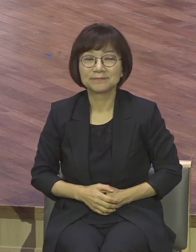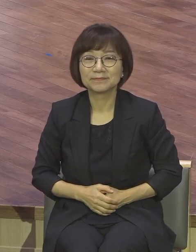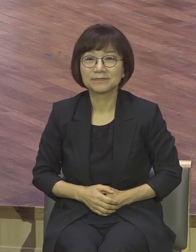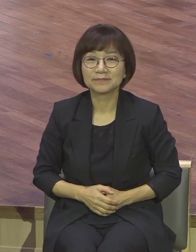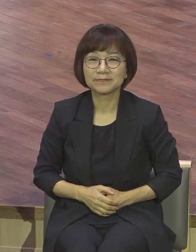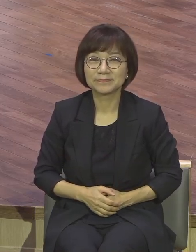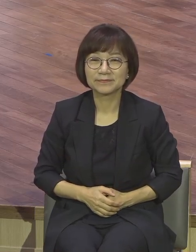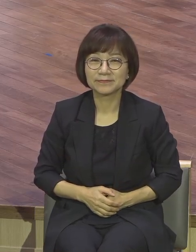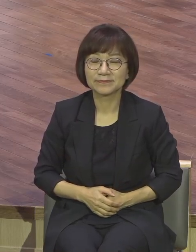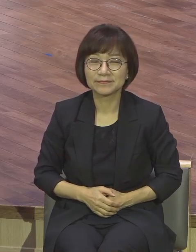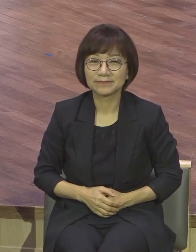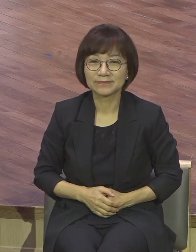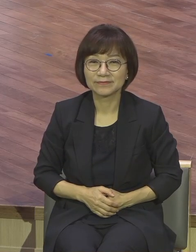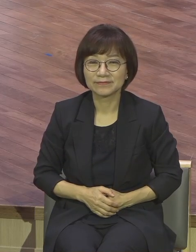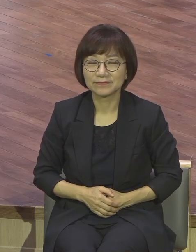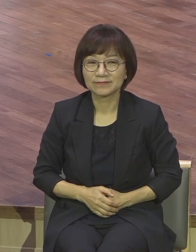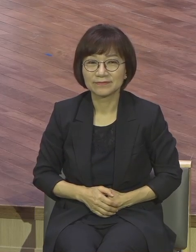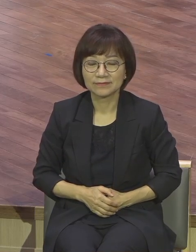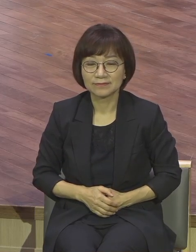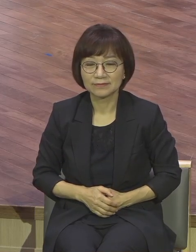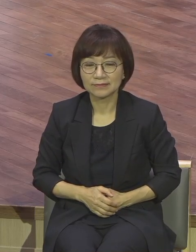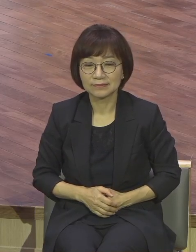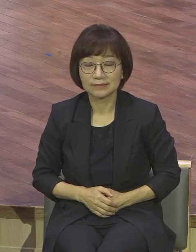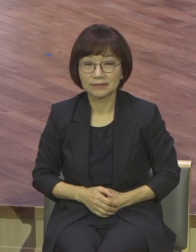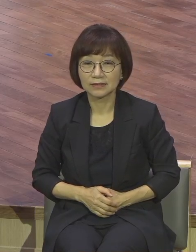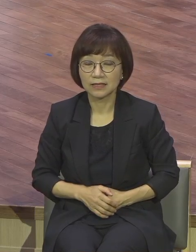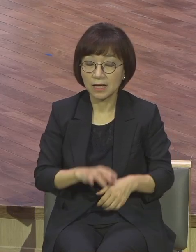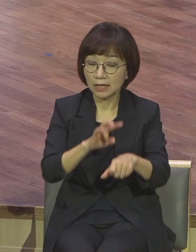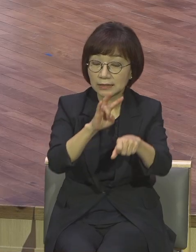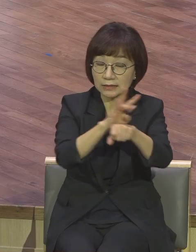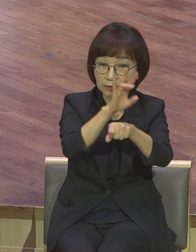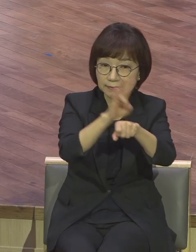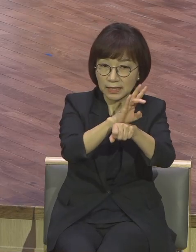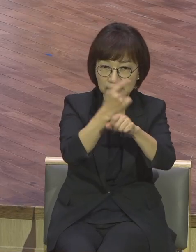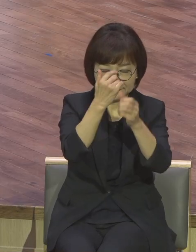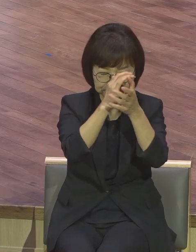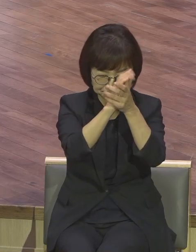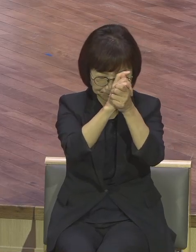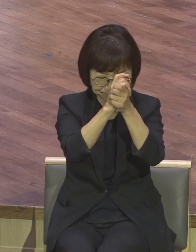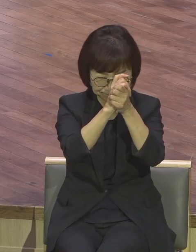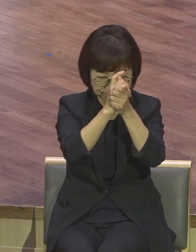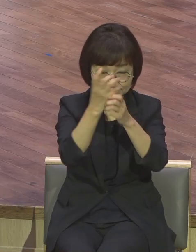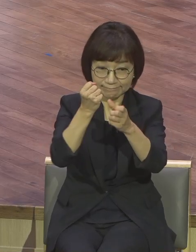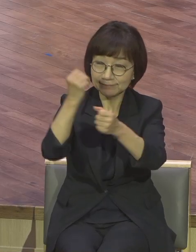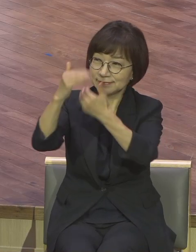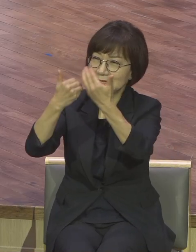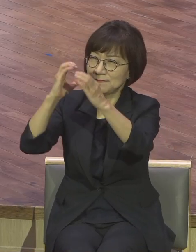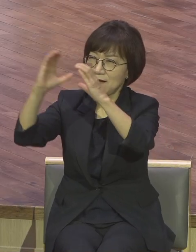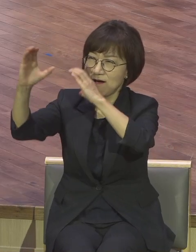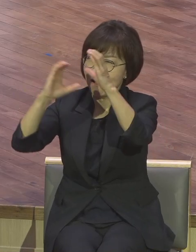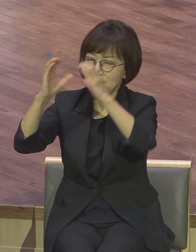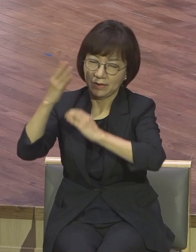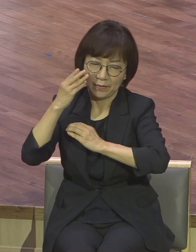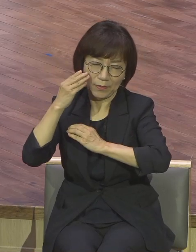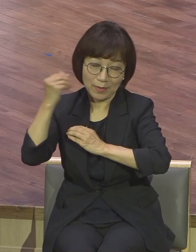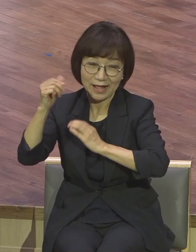24세 기도를 통해서 늘 하나님과 소통하는 것이 신앙생활의 핵심입니다 핵심